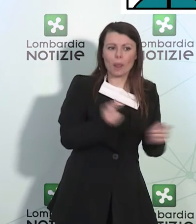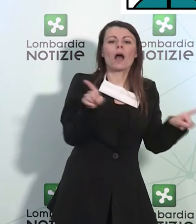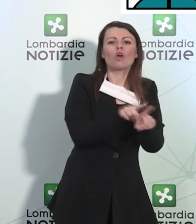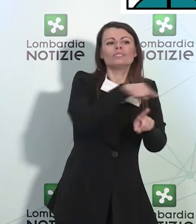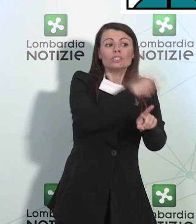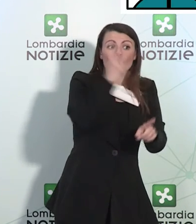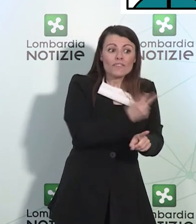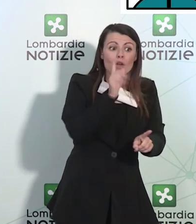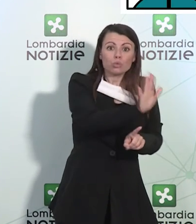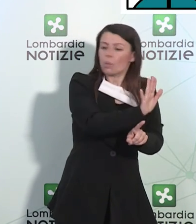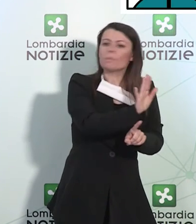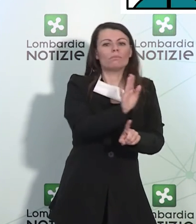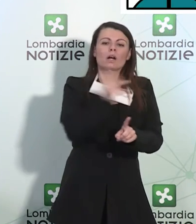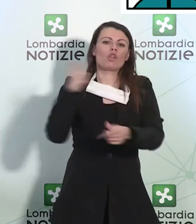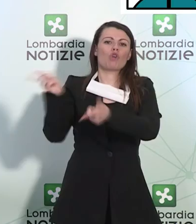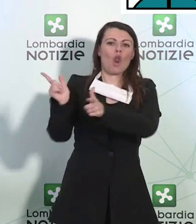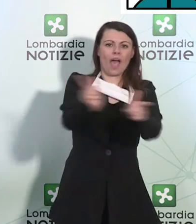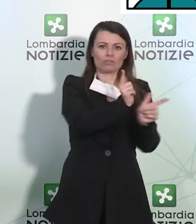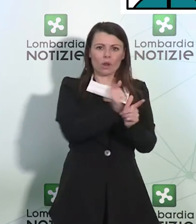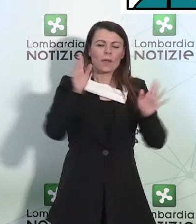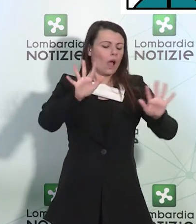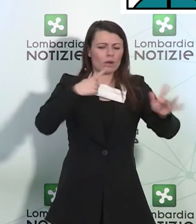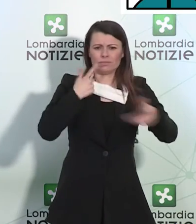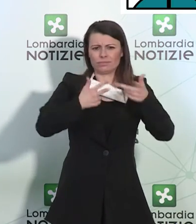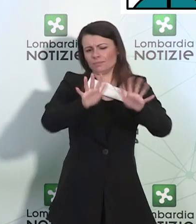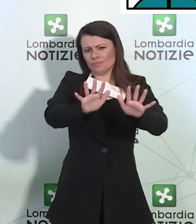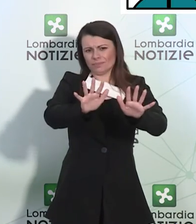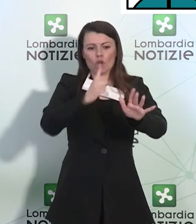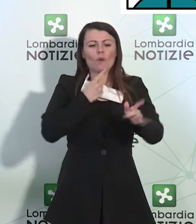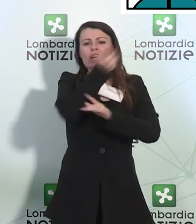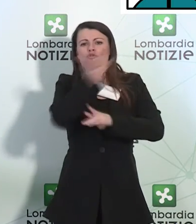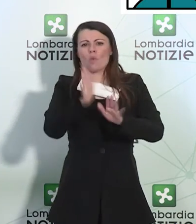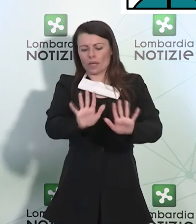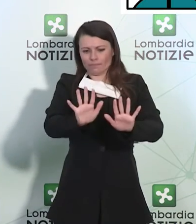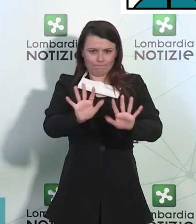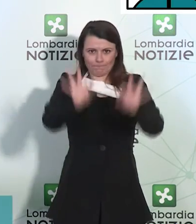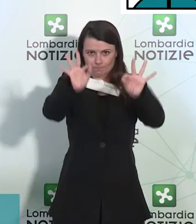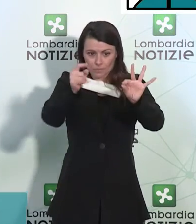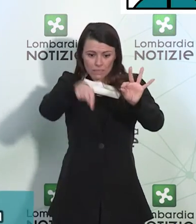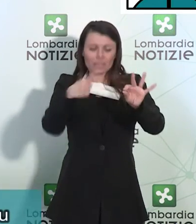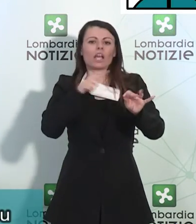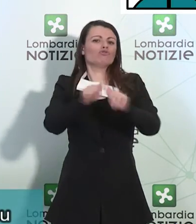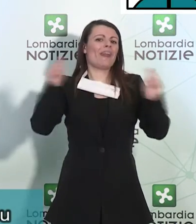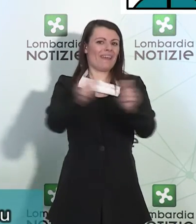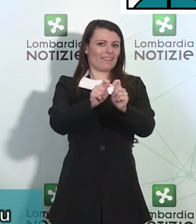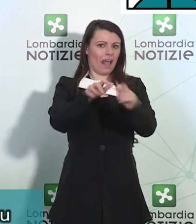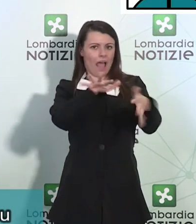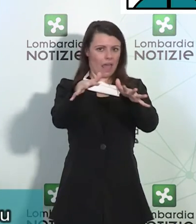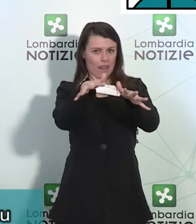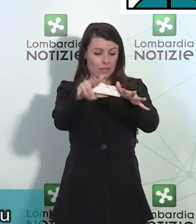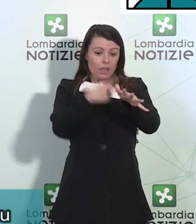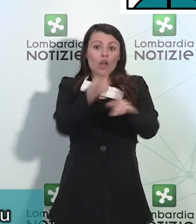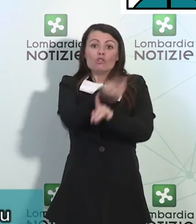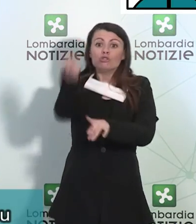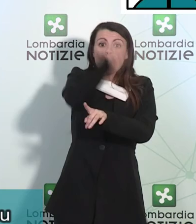domani avrete tutti i dati, questi non prendeteli perché sono grosso modo, domani avrete esattamente